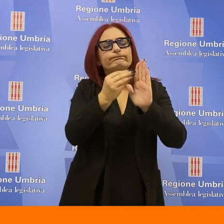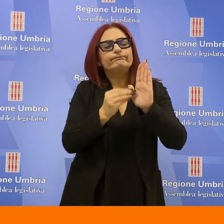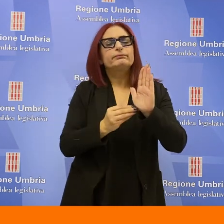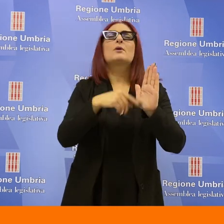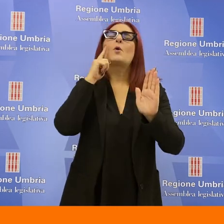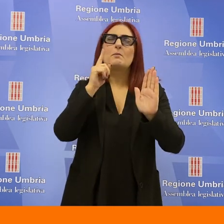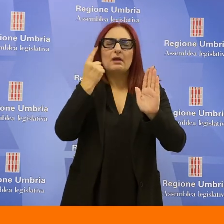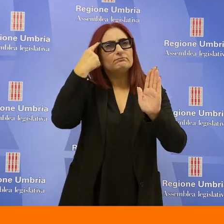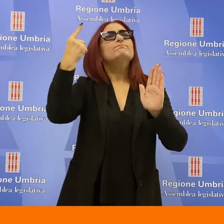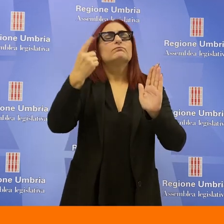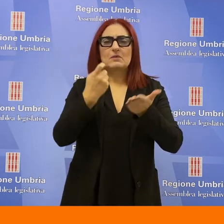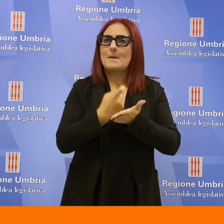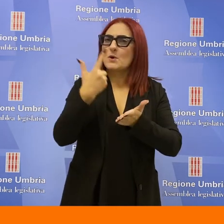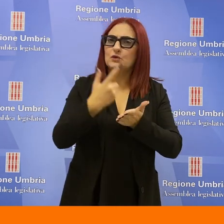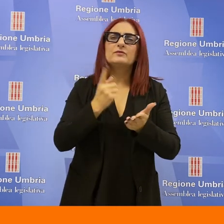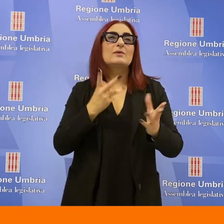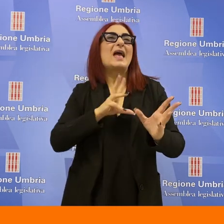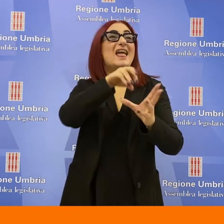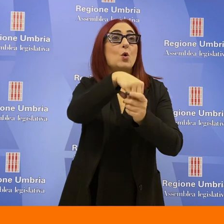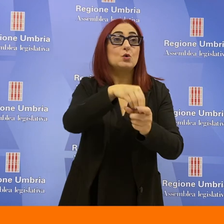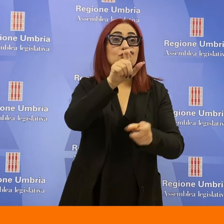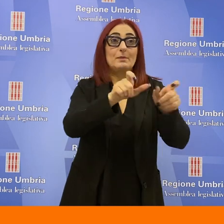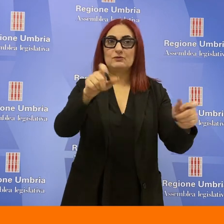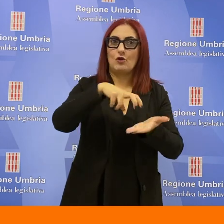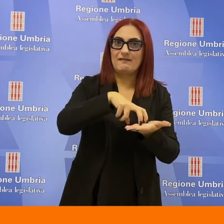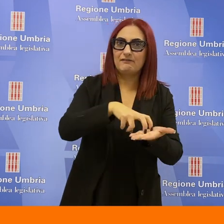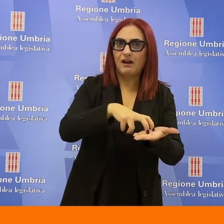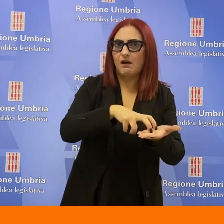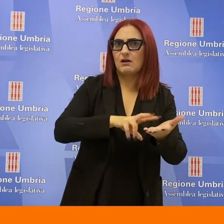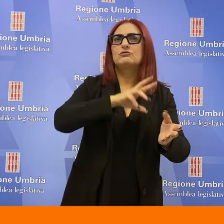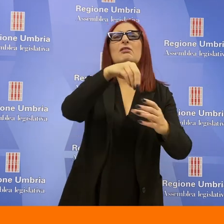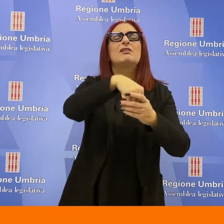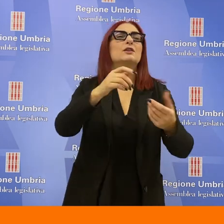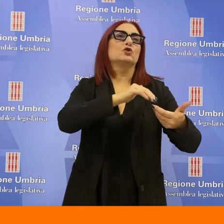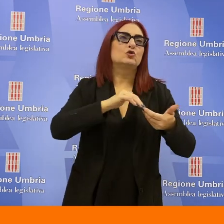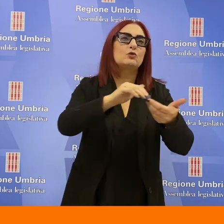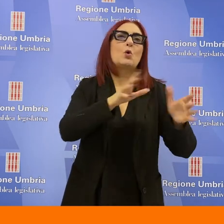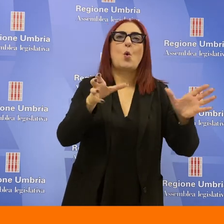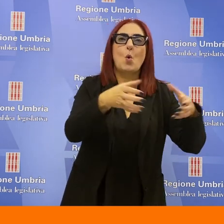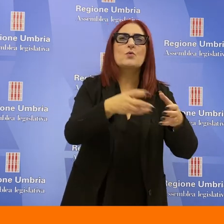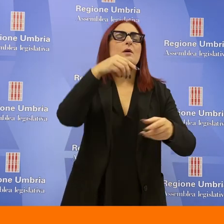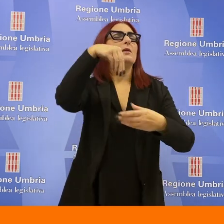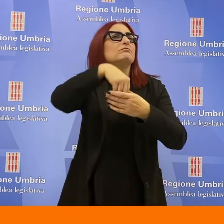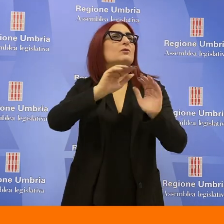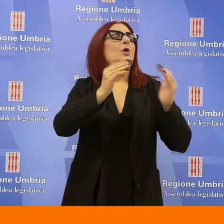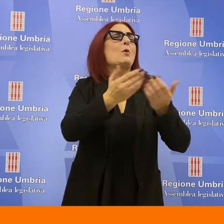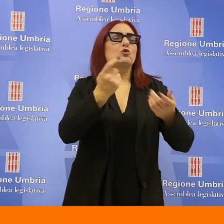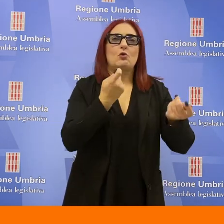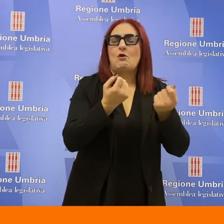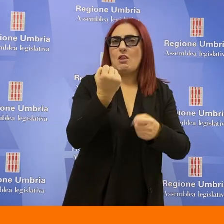spunti che io ritengo molto importanti tra cui l'inclusione delle persone fragili all'interno della società, della comunità nel mercato del lavoro,